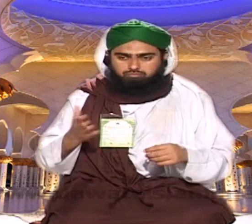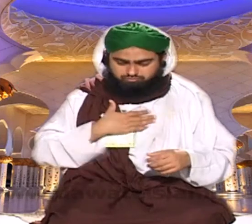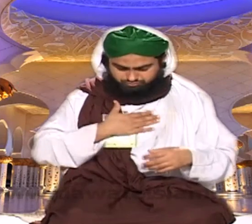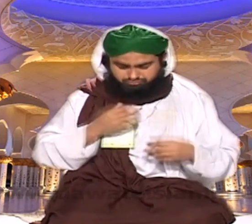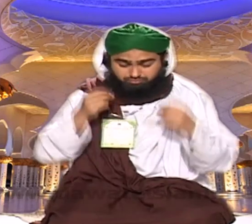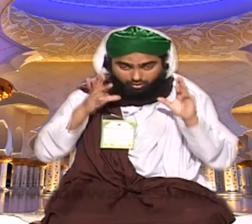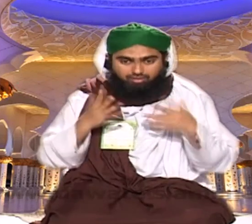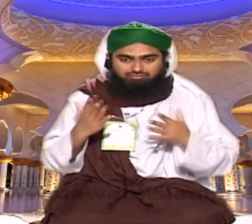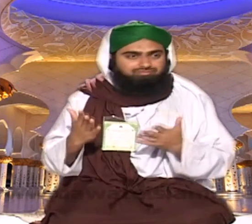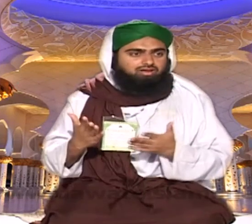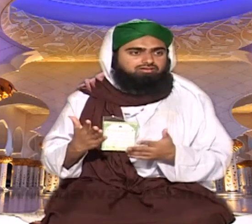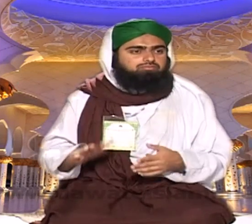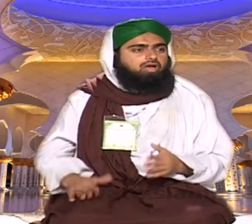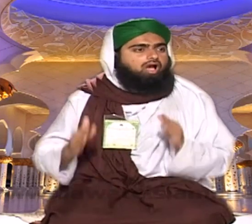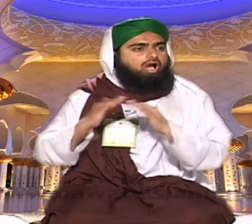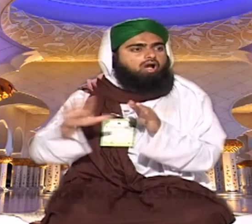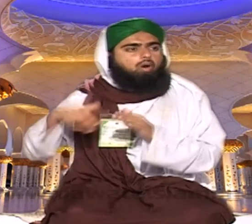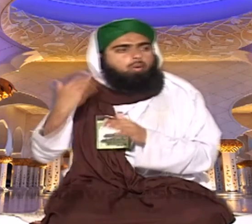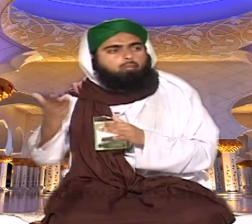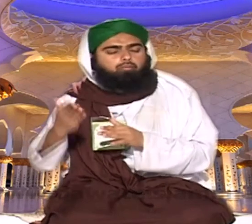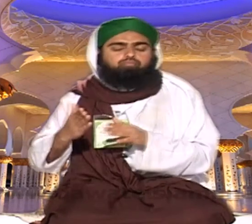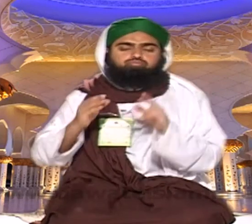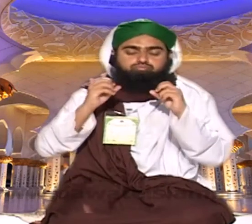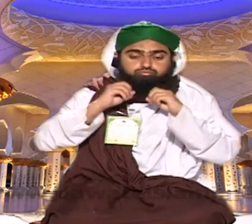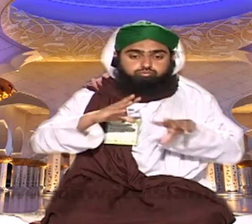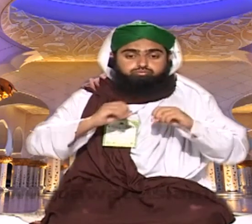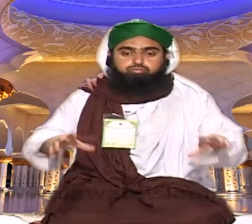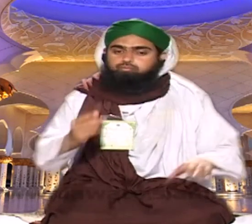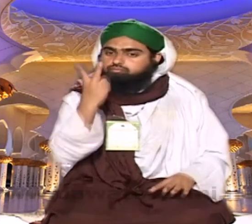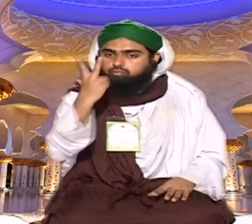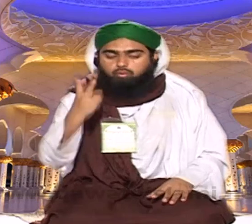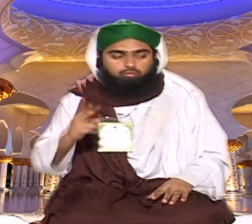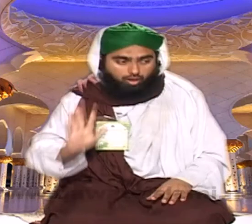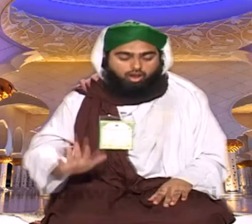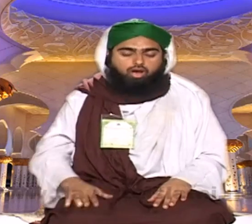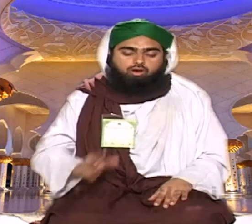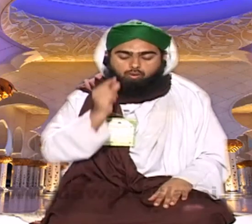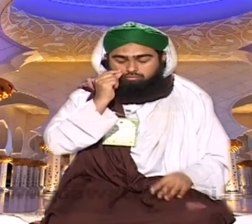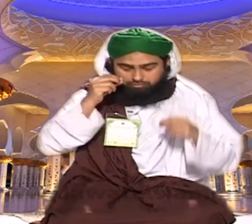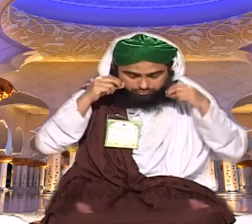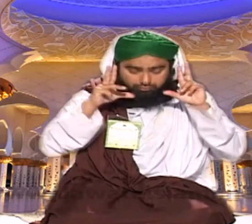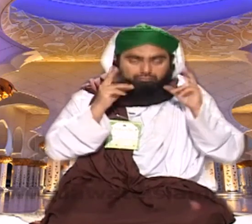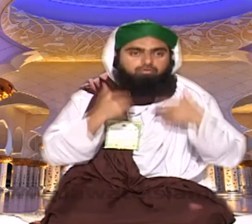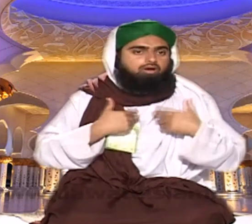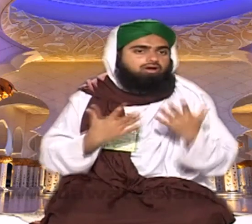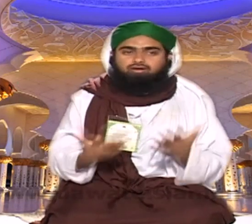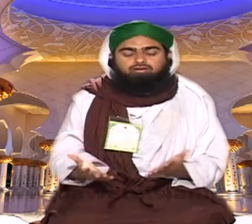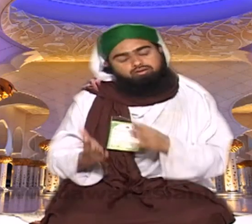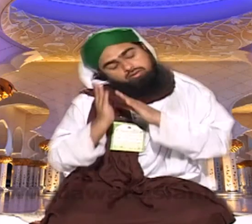یہ ہماری آگراتا کلونی میں ایک نہیں دو بم گرے تھے بندے کی آنکھ نہیں کھلی اتنا بڑا دھماکہ وہ پورا کراچی وہ لرز گئے ہیں